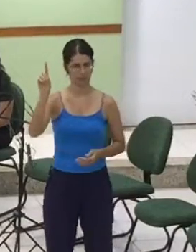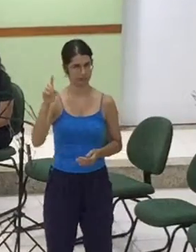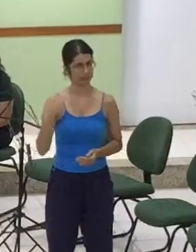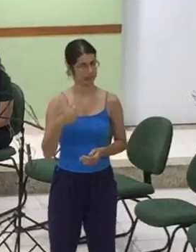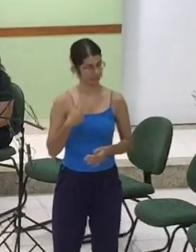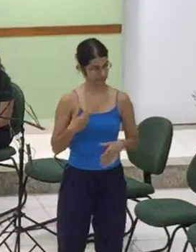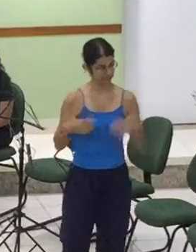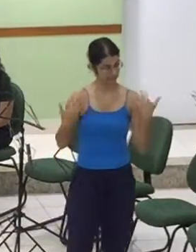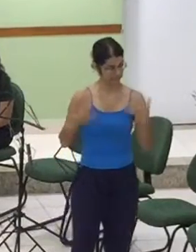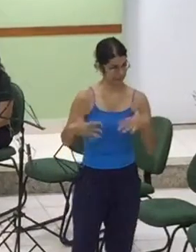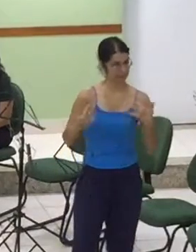gratidão. Amém.